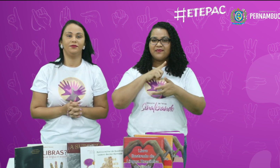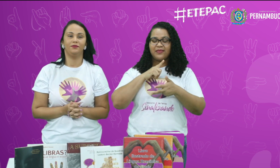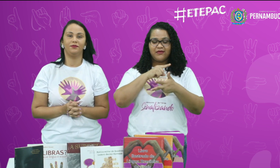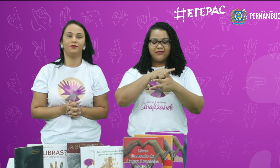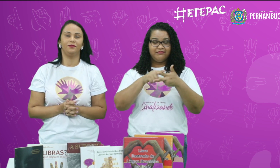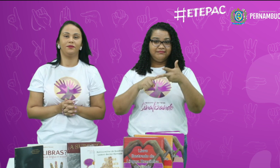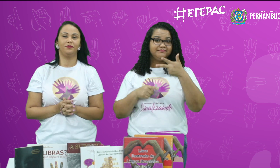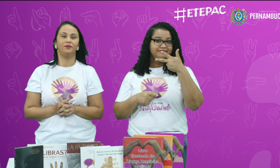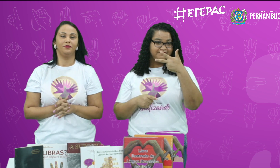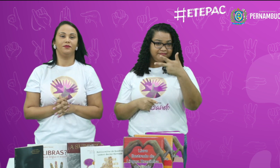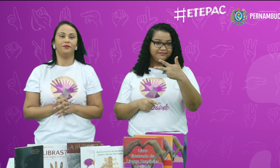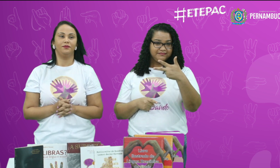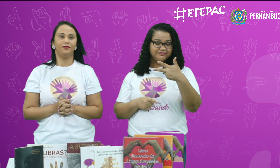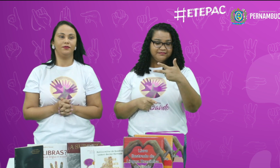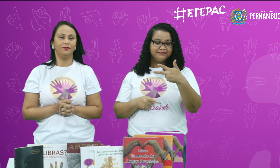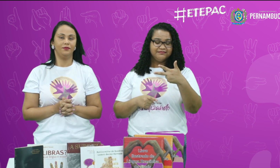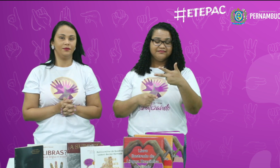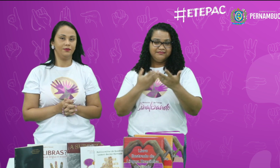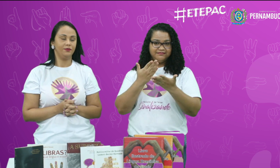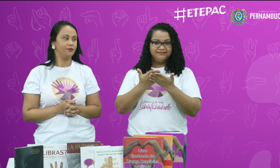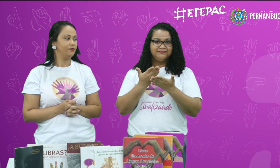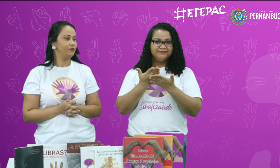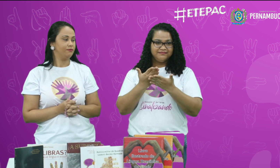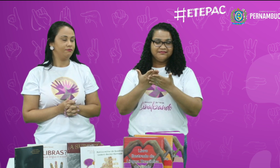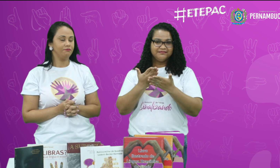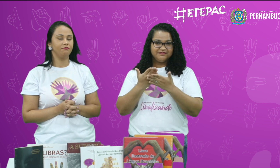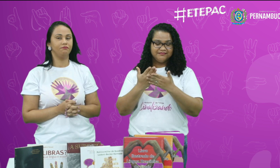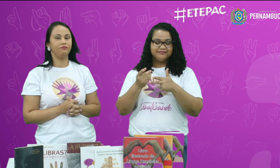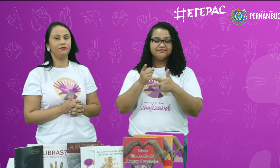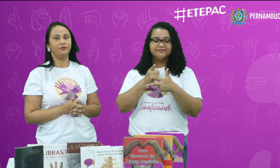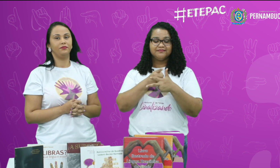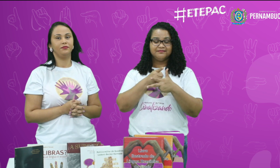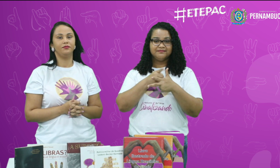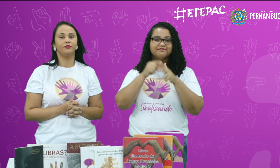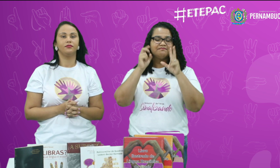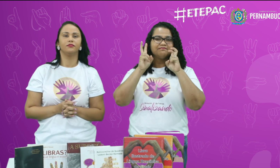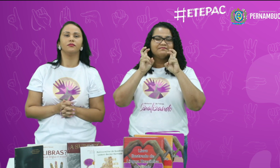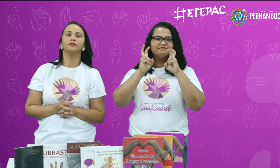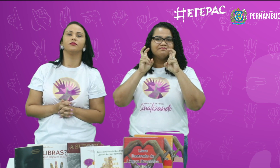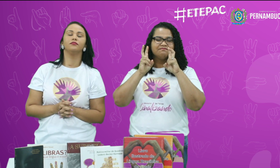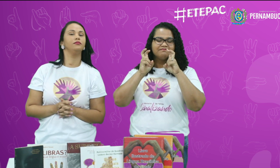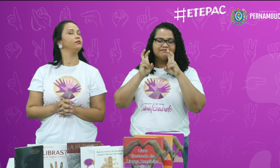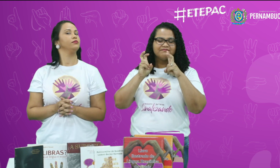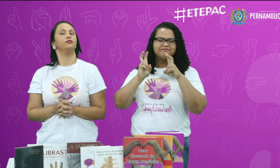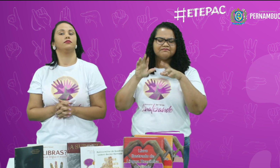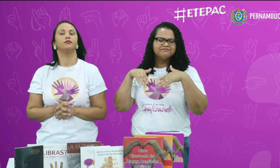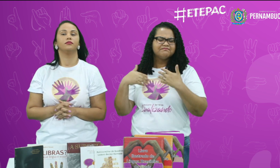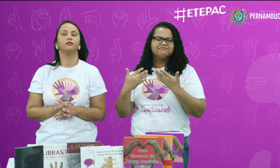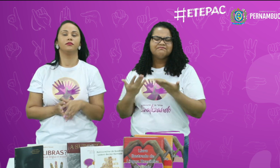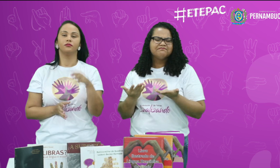Então, nas três aulas, na primeira aula, qual foi o tema da primeira aula?